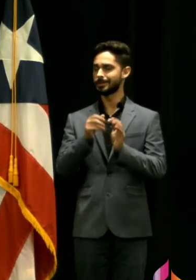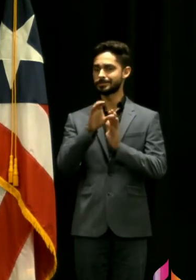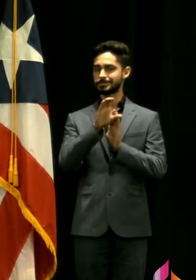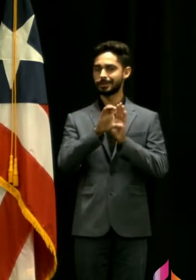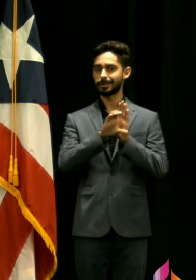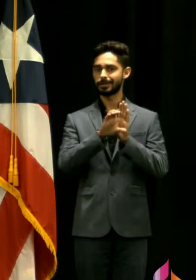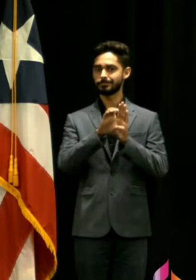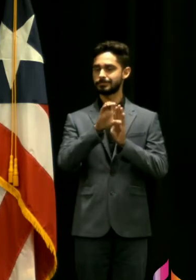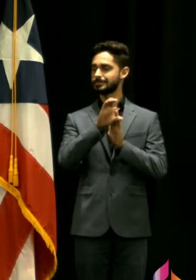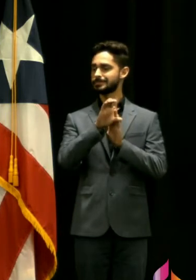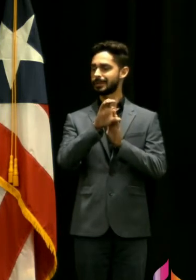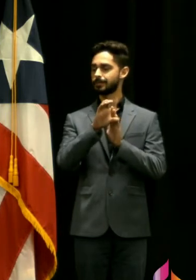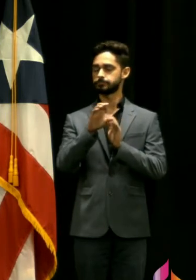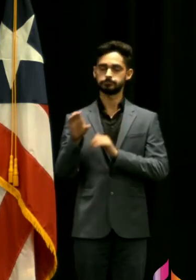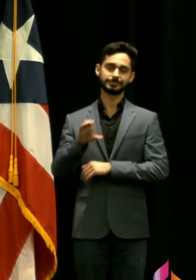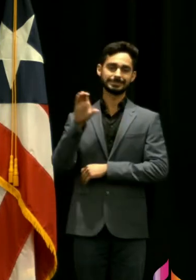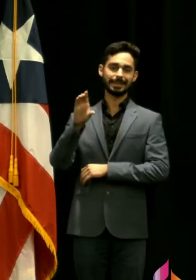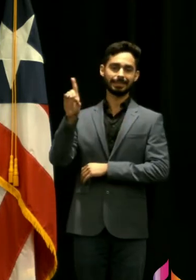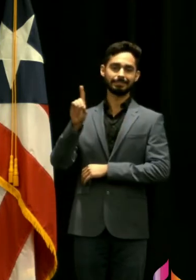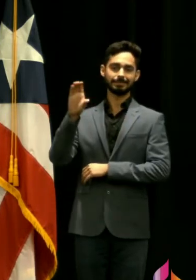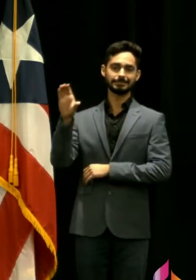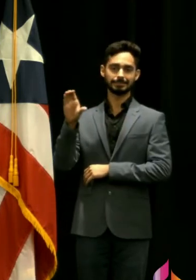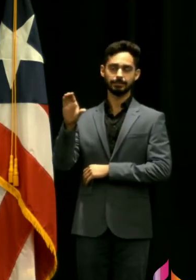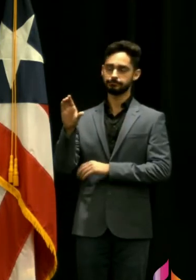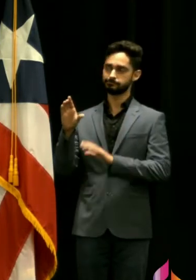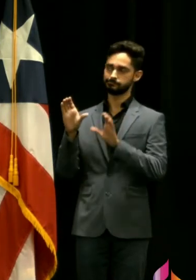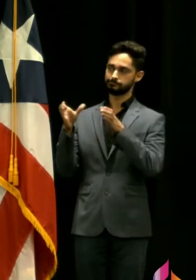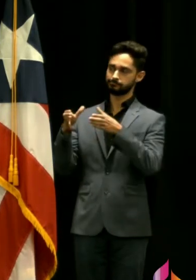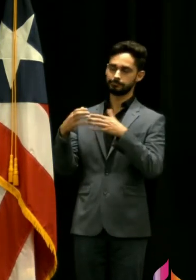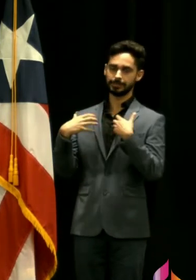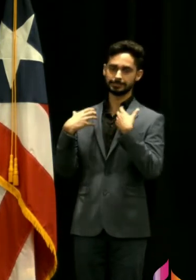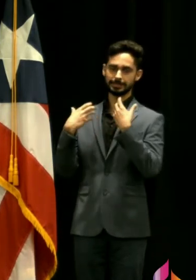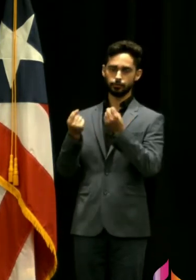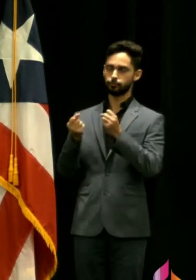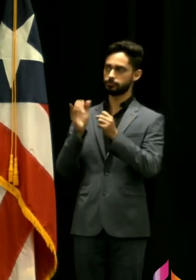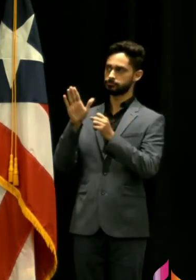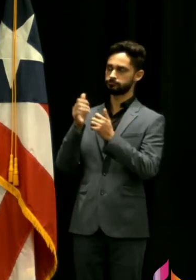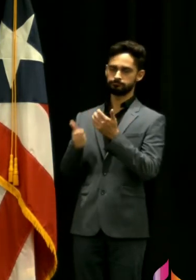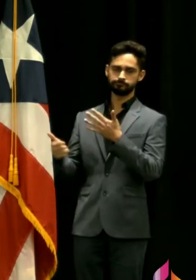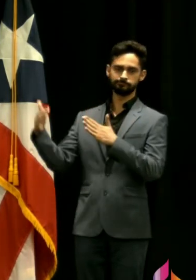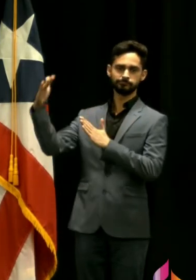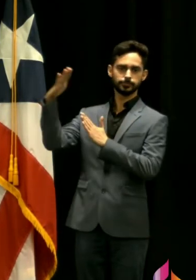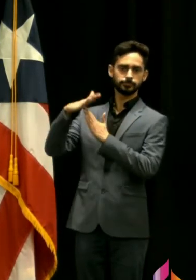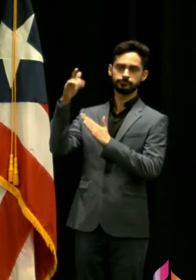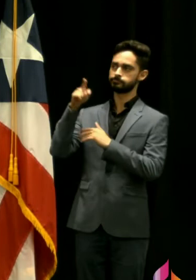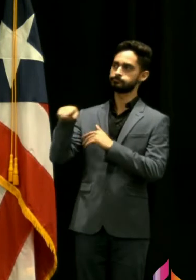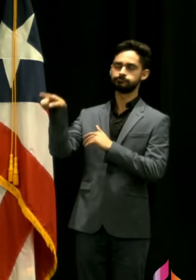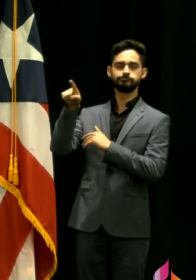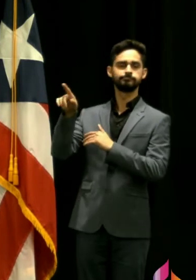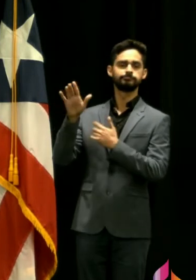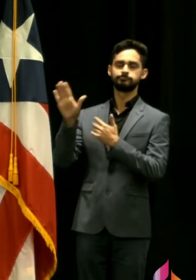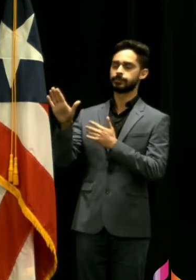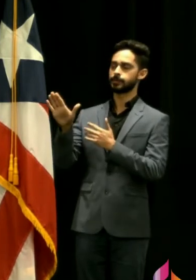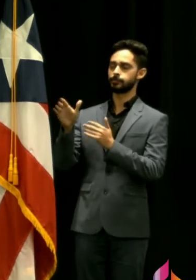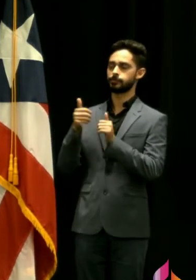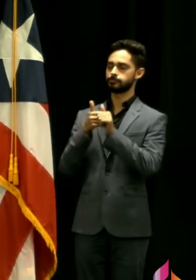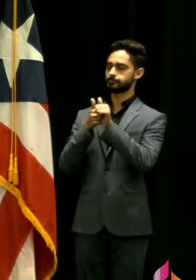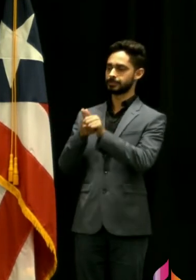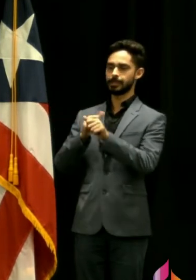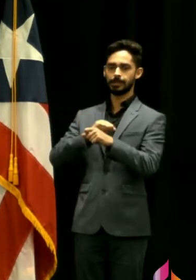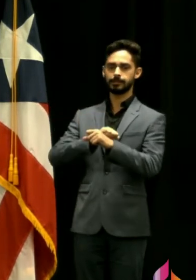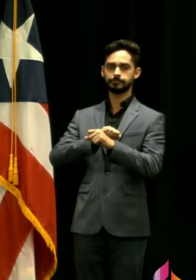reputación en todos los Estados Unidos en asuntos salubristas y relacionados a pandemia